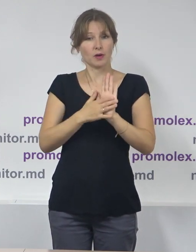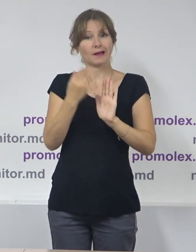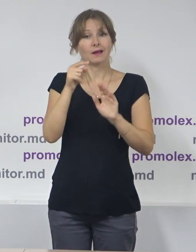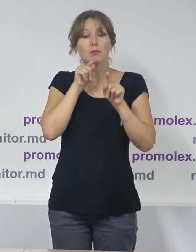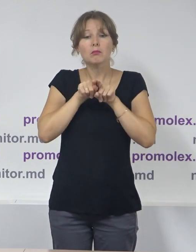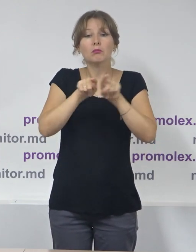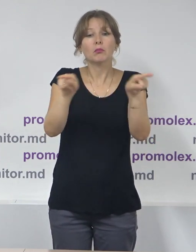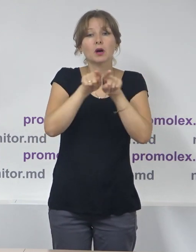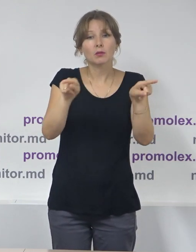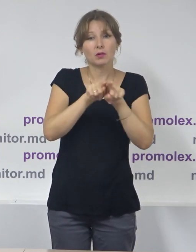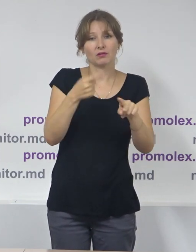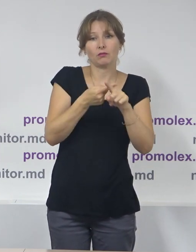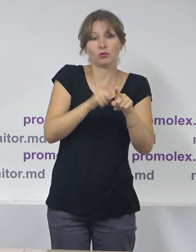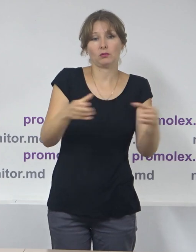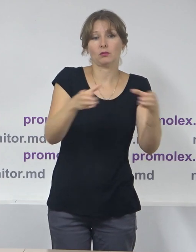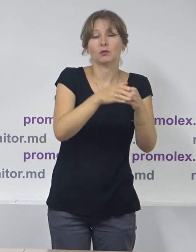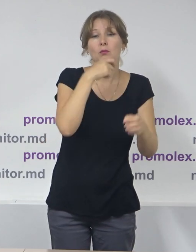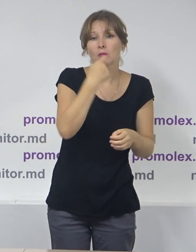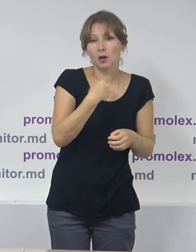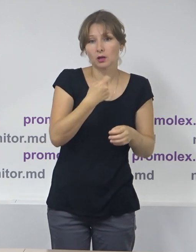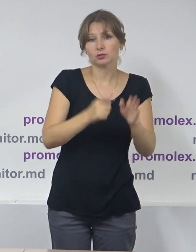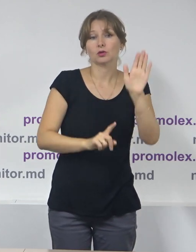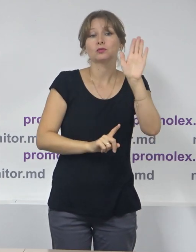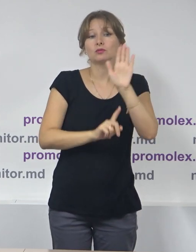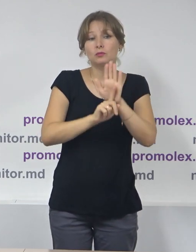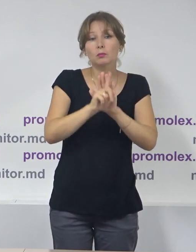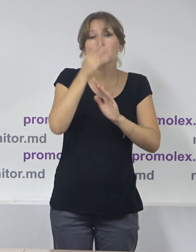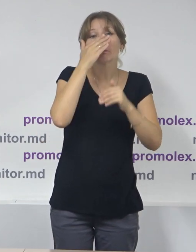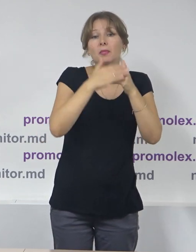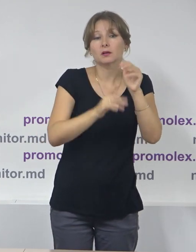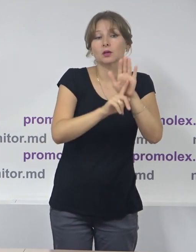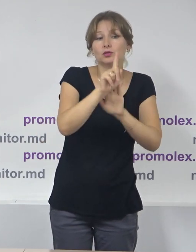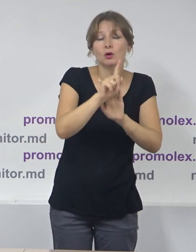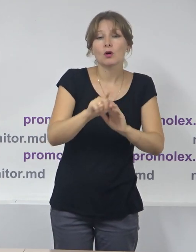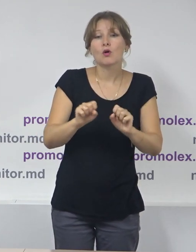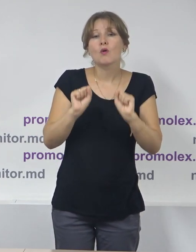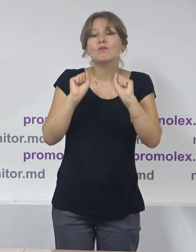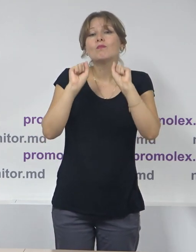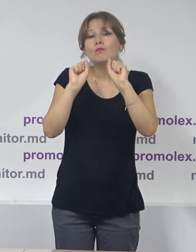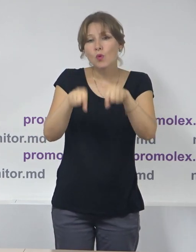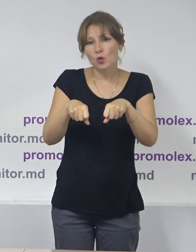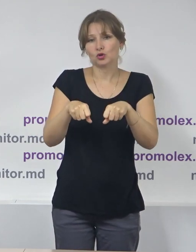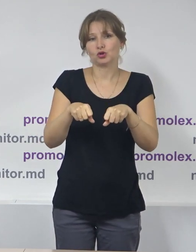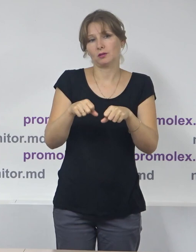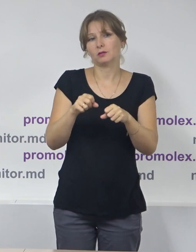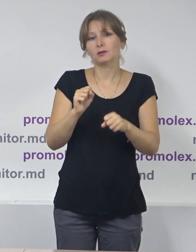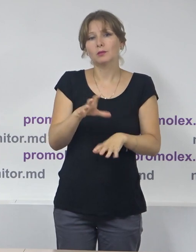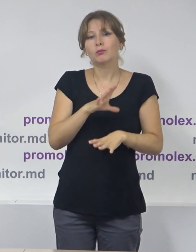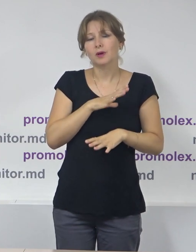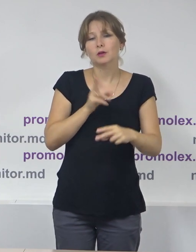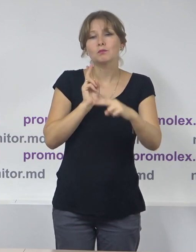cutentă electorală a acestora înainte de începerea campaniei electorale, poate afecta principiul egalității șanselor